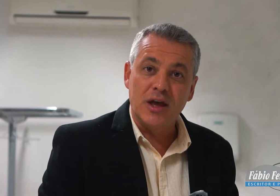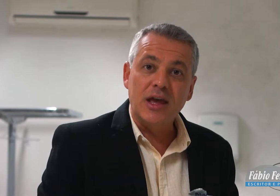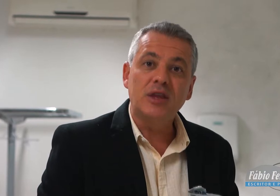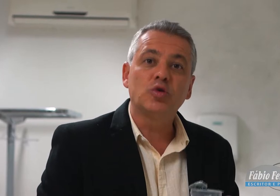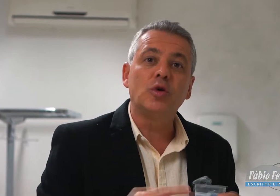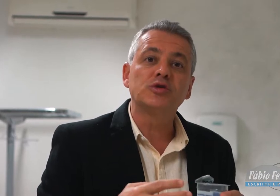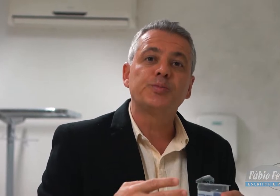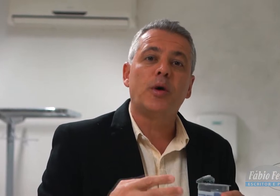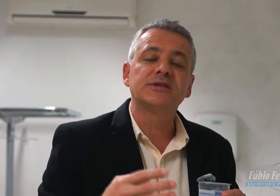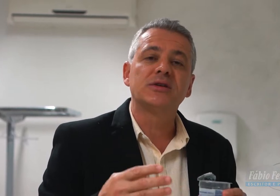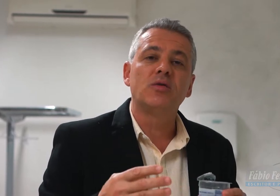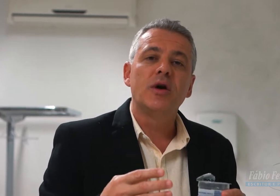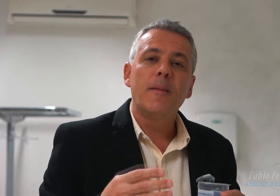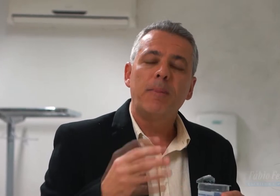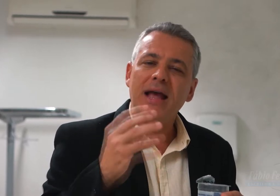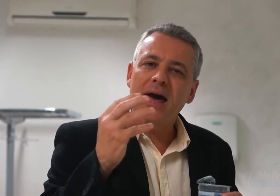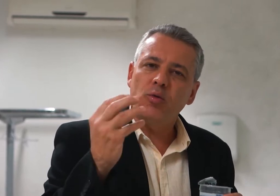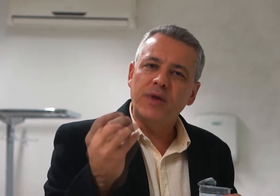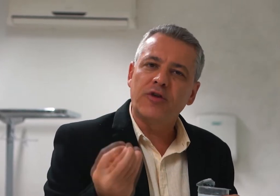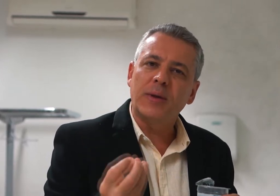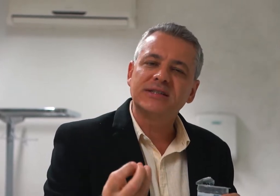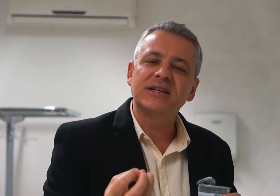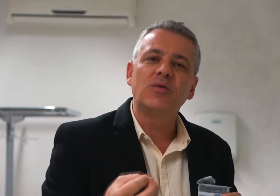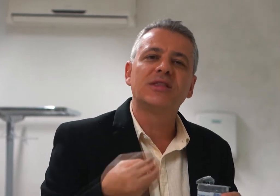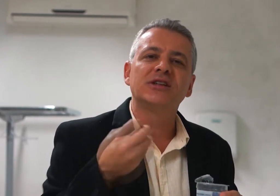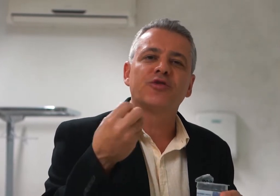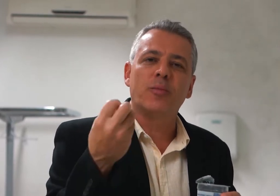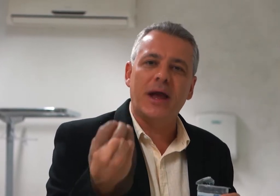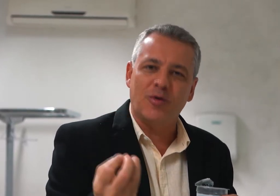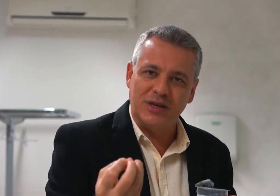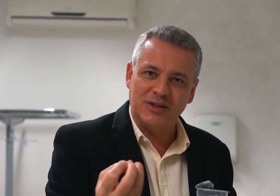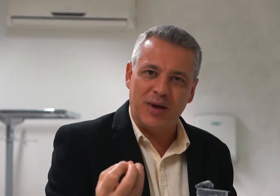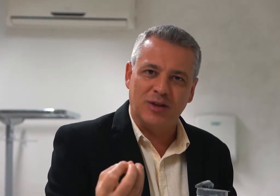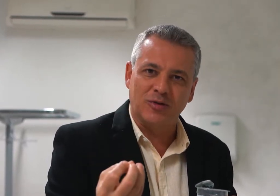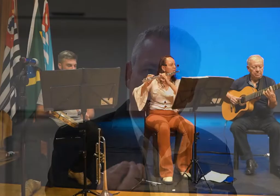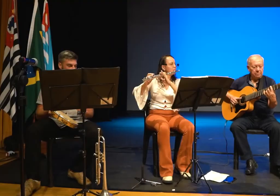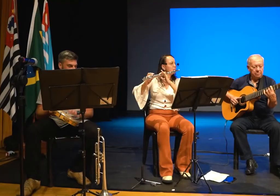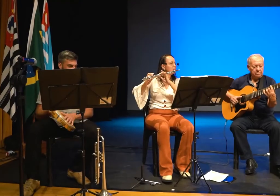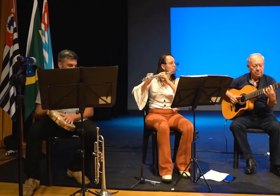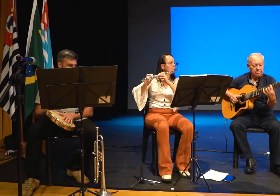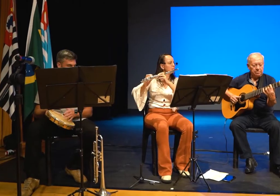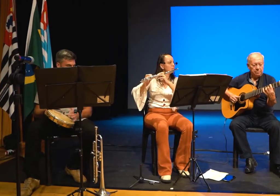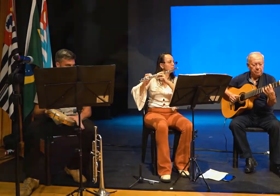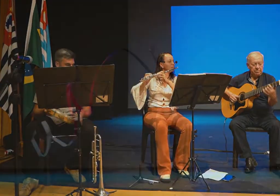Deus e todos possam pegar uma informação e transformar em conhecimento.